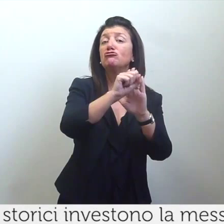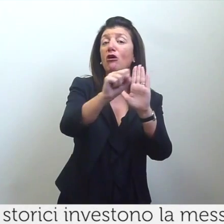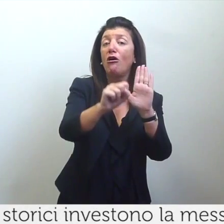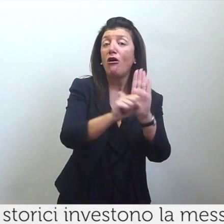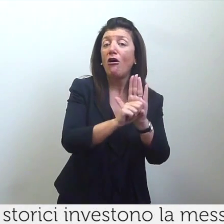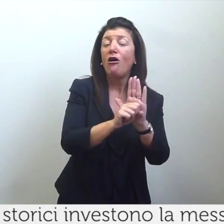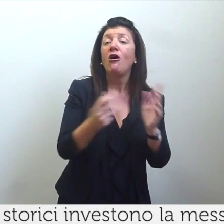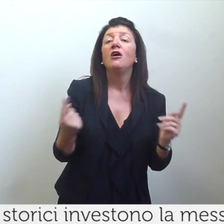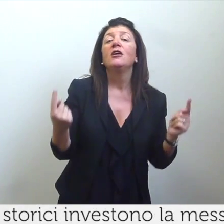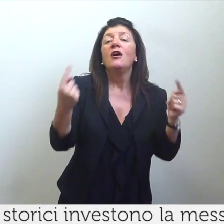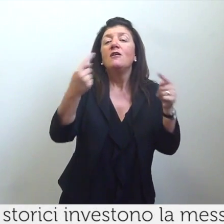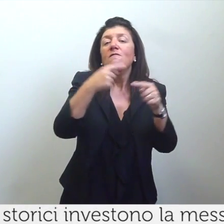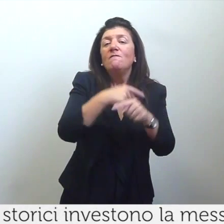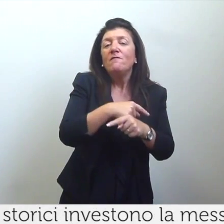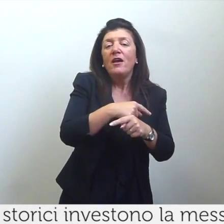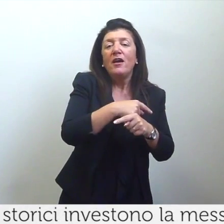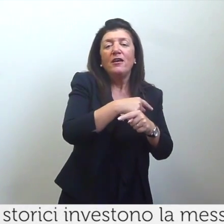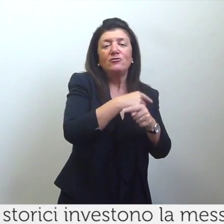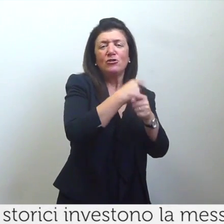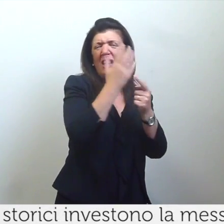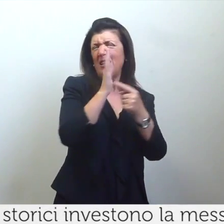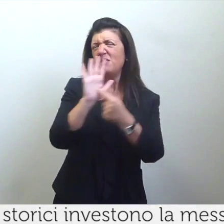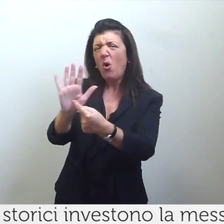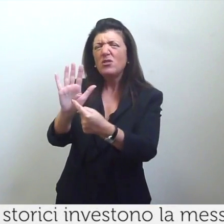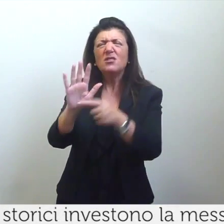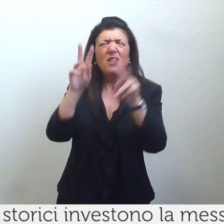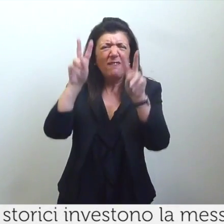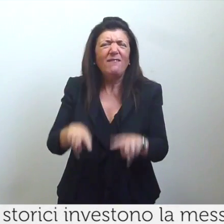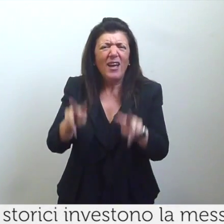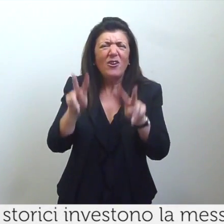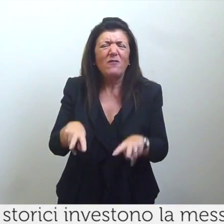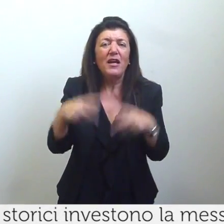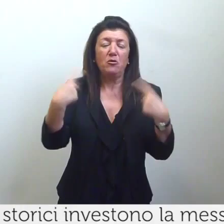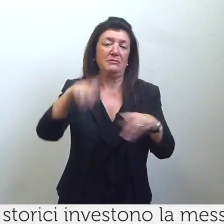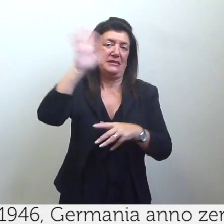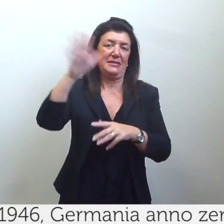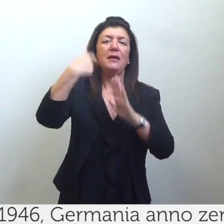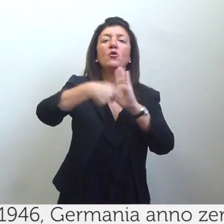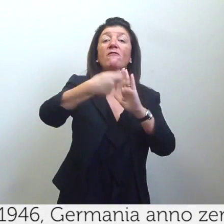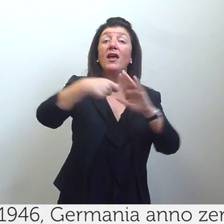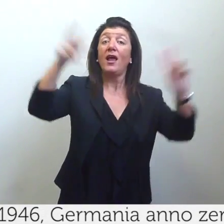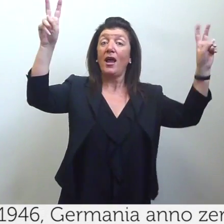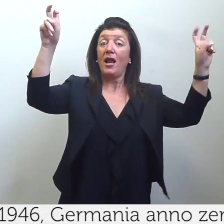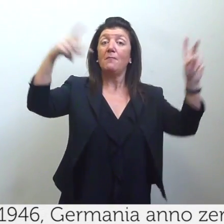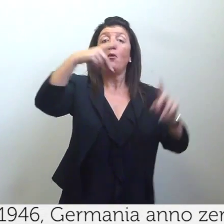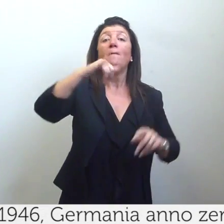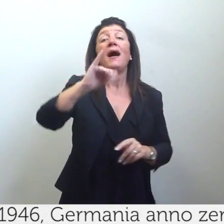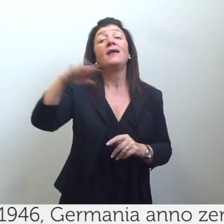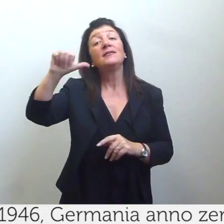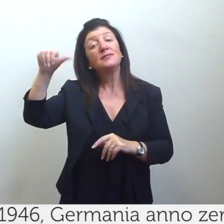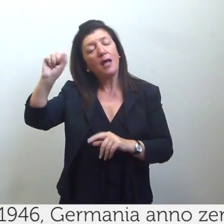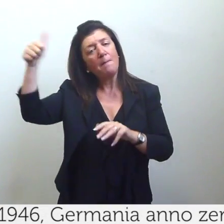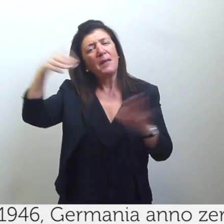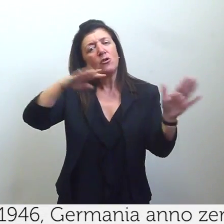investono la messa in scena come dimostrano paisà del 1946